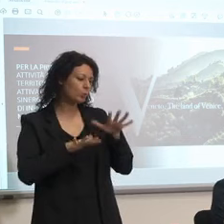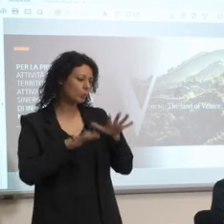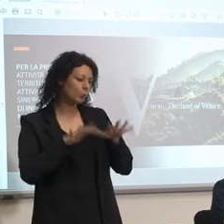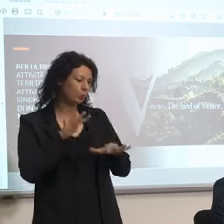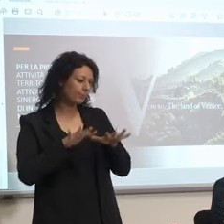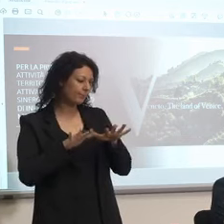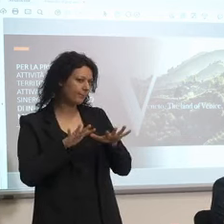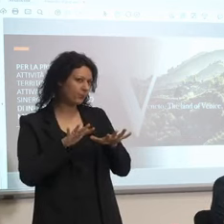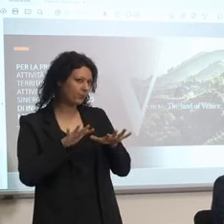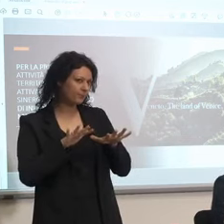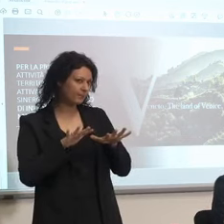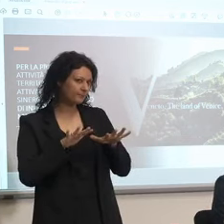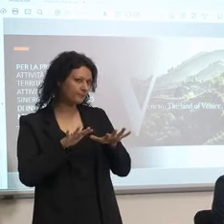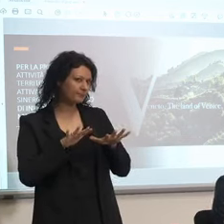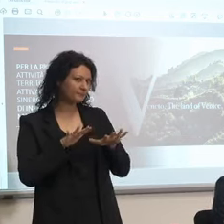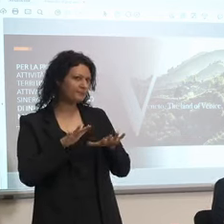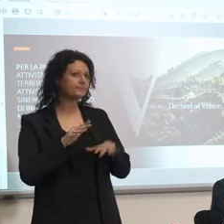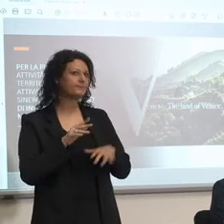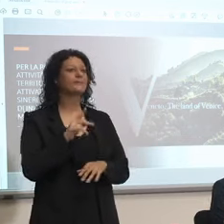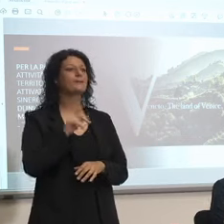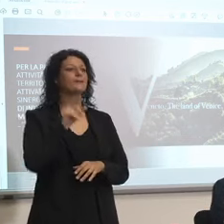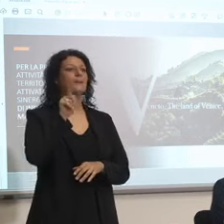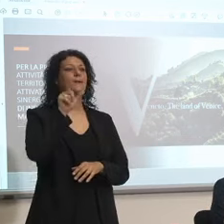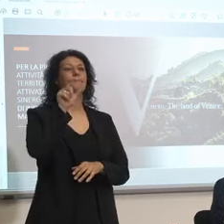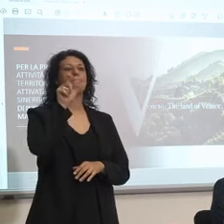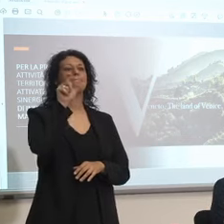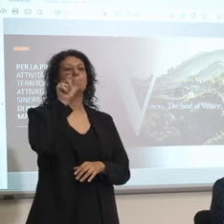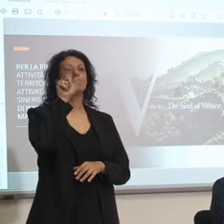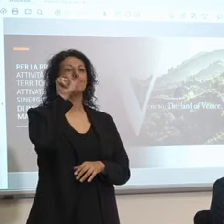influencer influencer